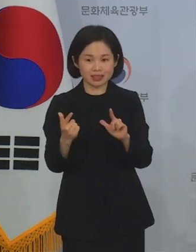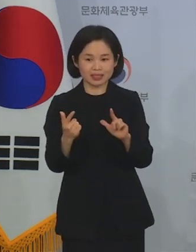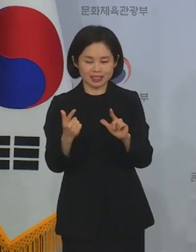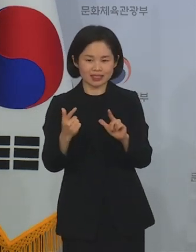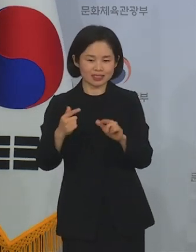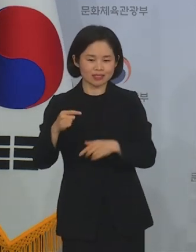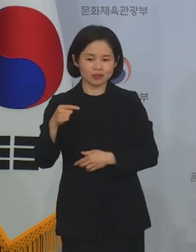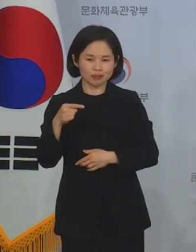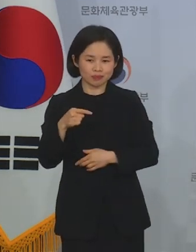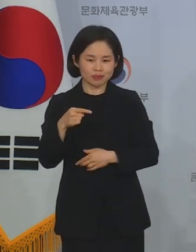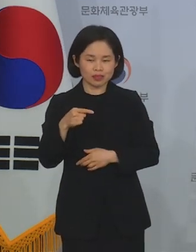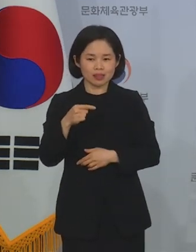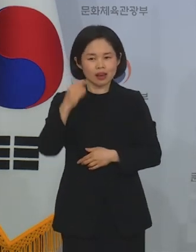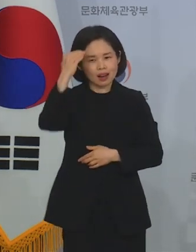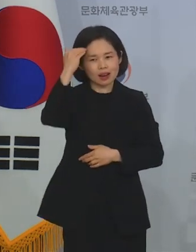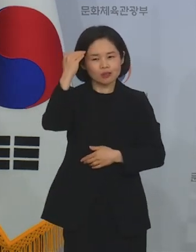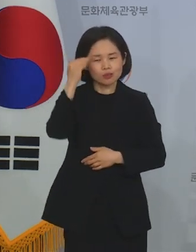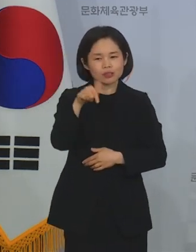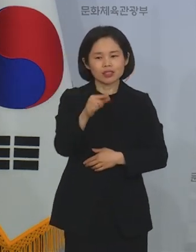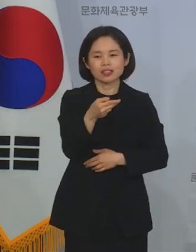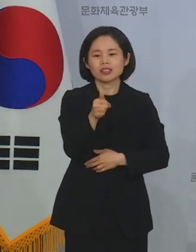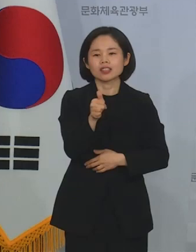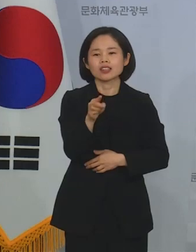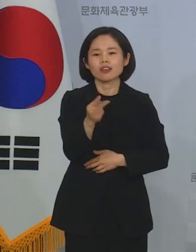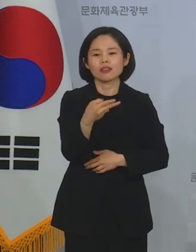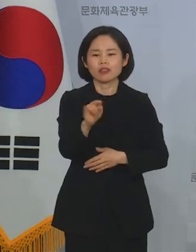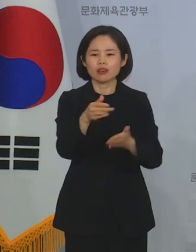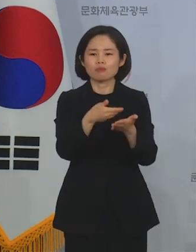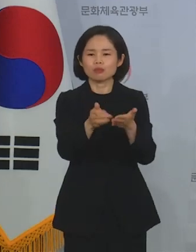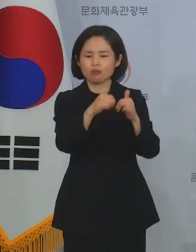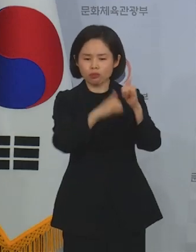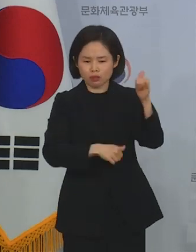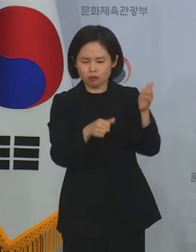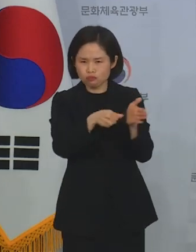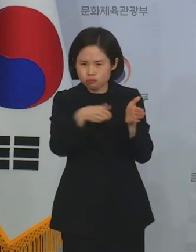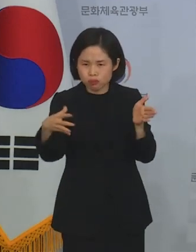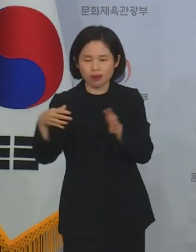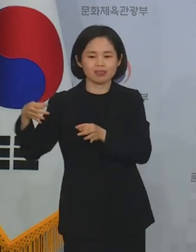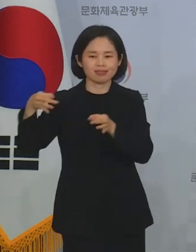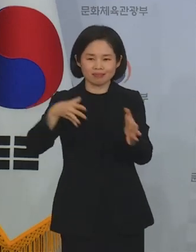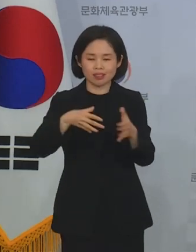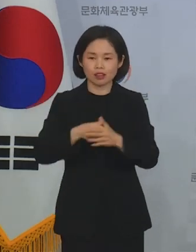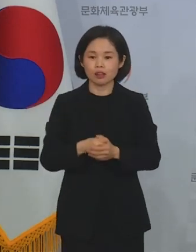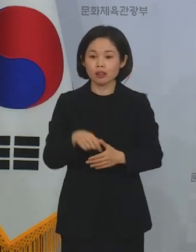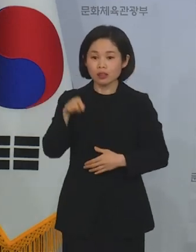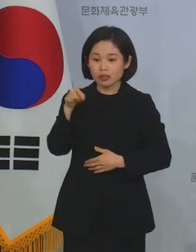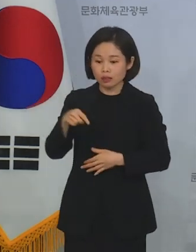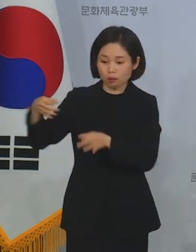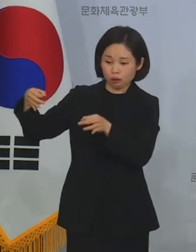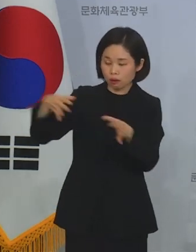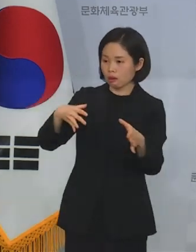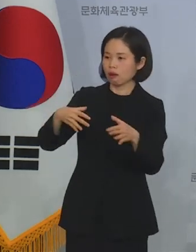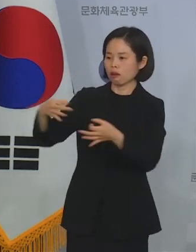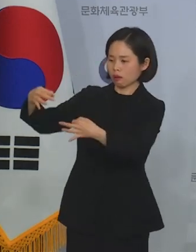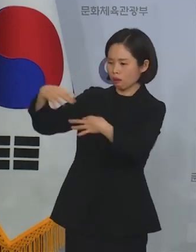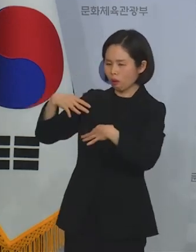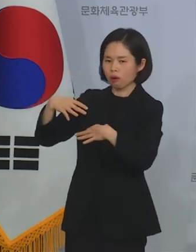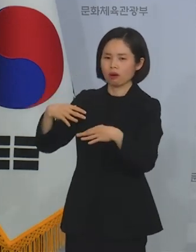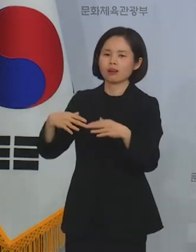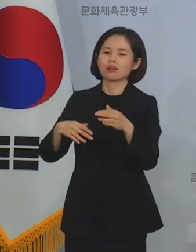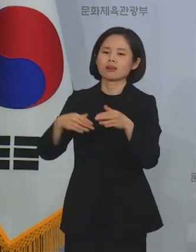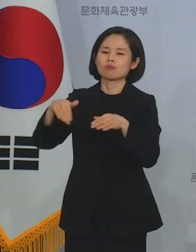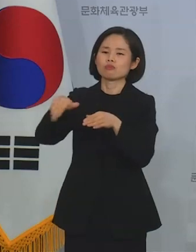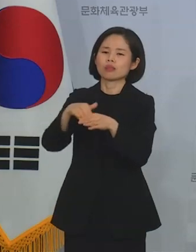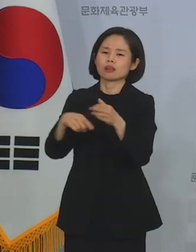구성되어 근현대 미술사를 망라하고 있습니다. 이번 기증이 갖는 문화재 금위는 매우 크다고 하겠습니다.